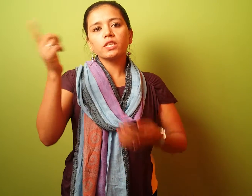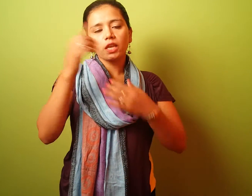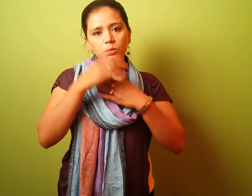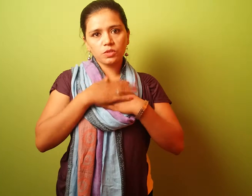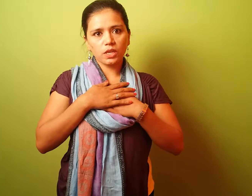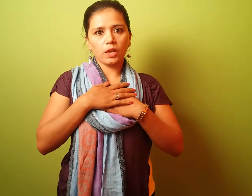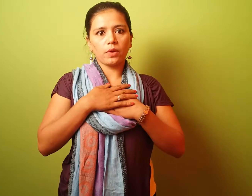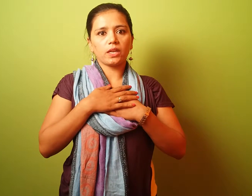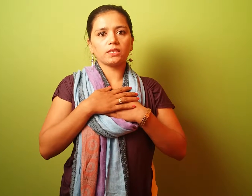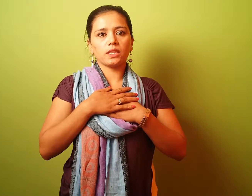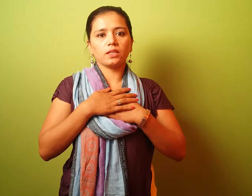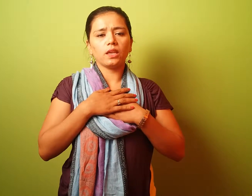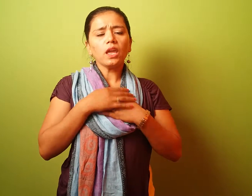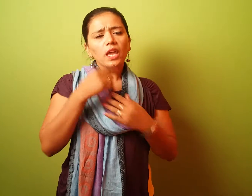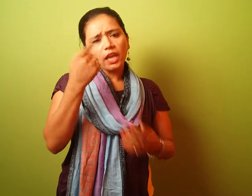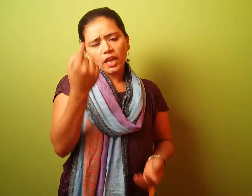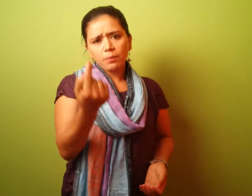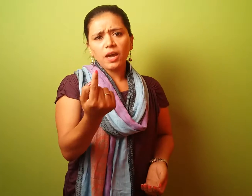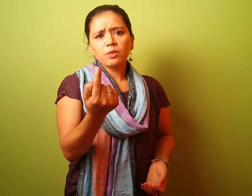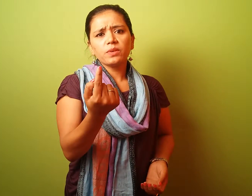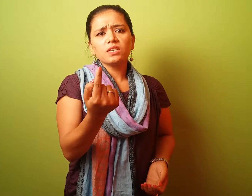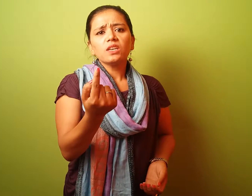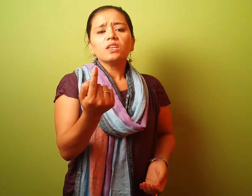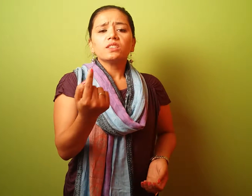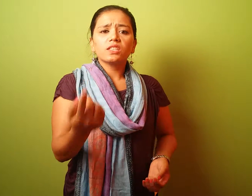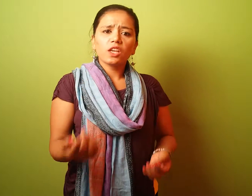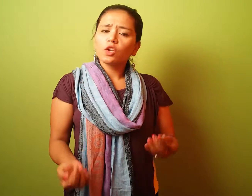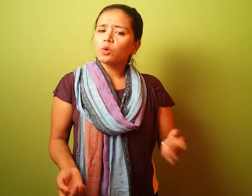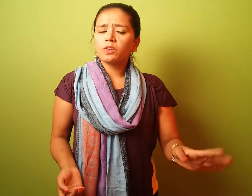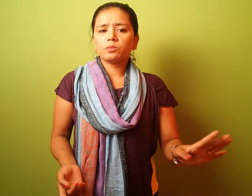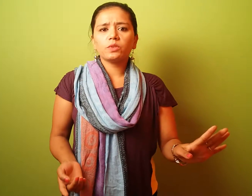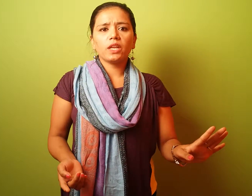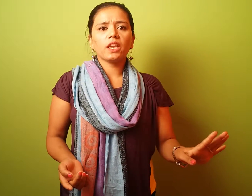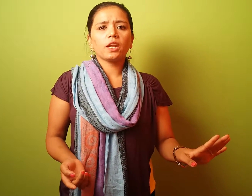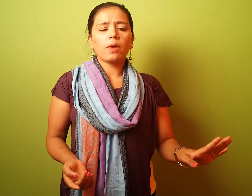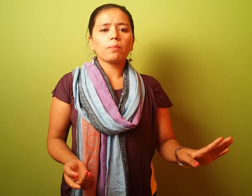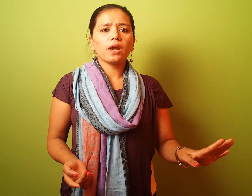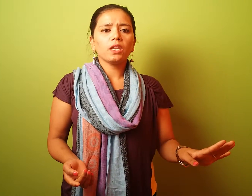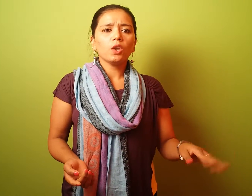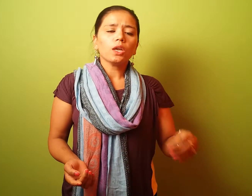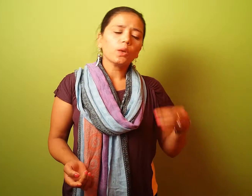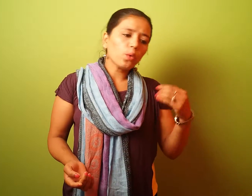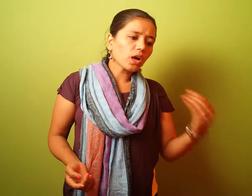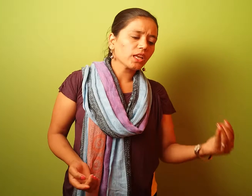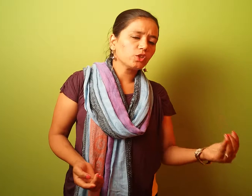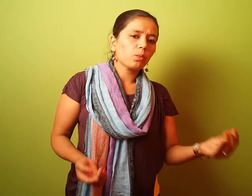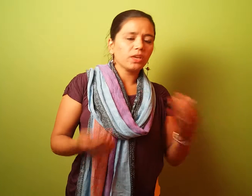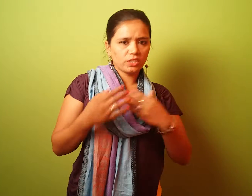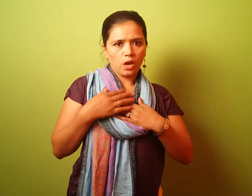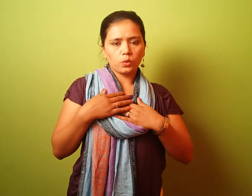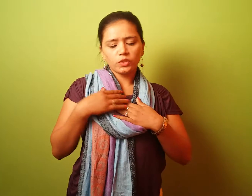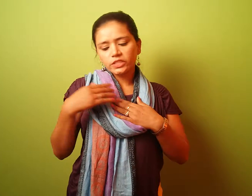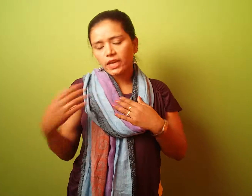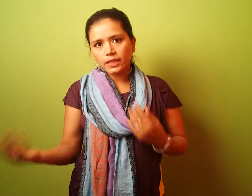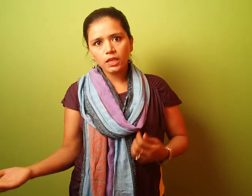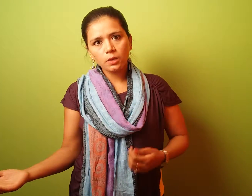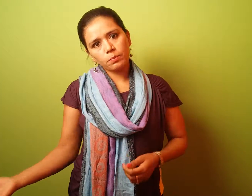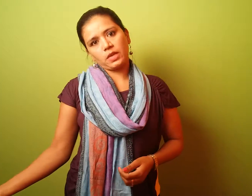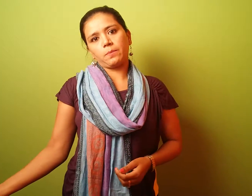जिन्दगी मुझसे करवाना चाहती है एक बार भी जिन्दगी को मजबूर नहीं करवा पाई कि वो करें जो मैं चाहती शादी बिना